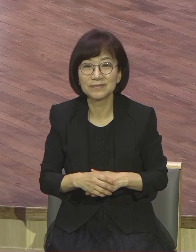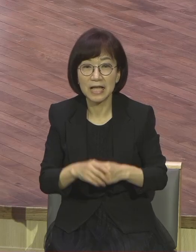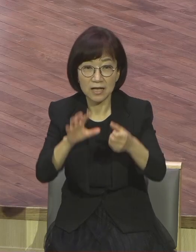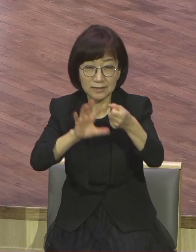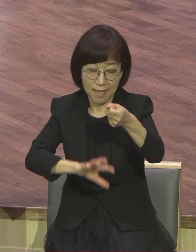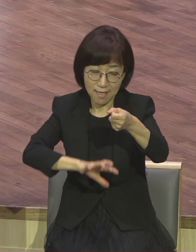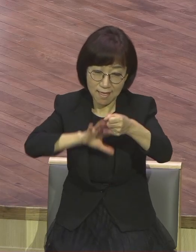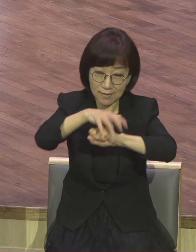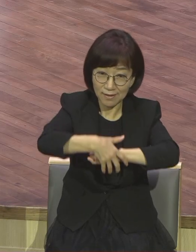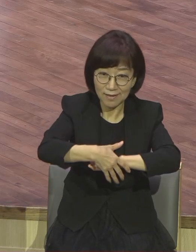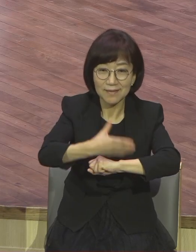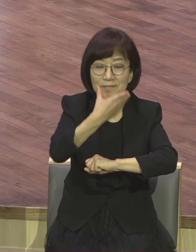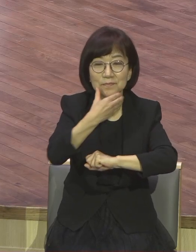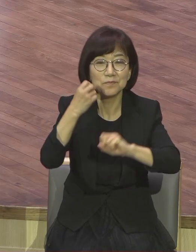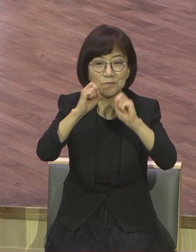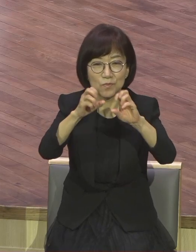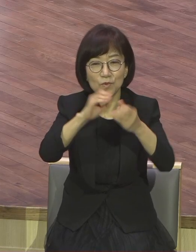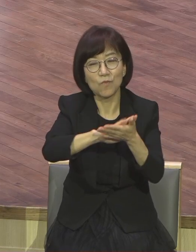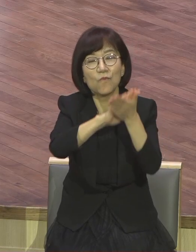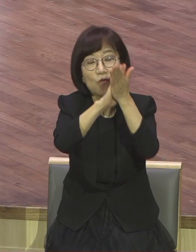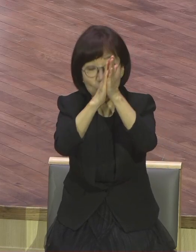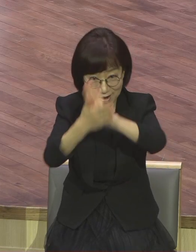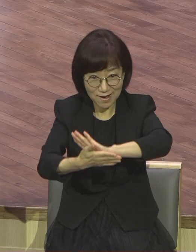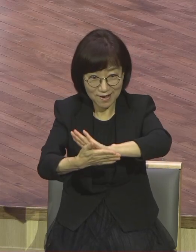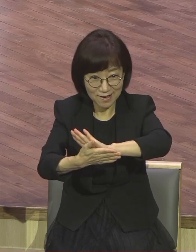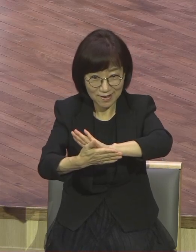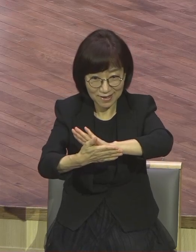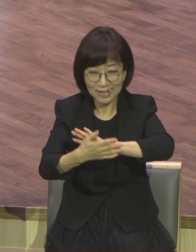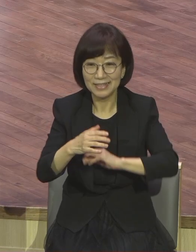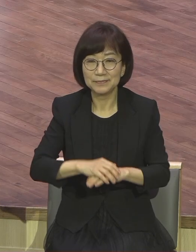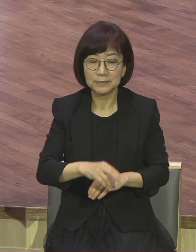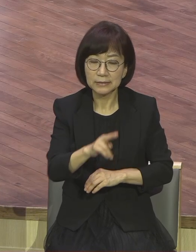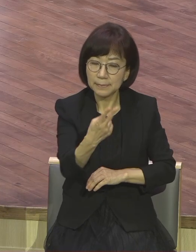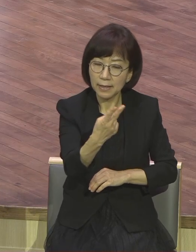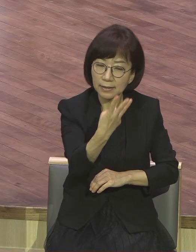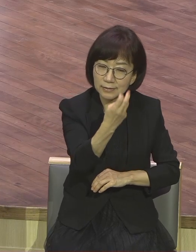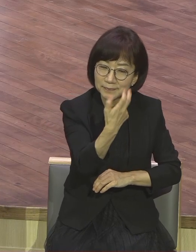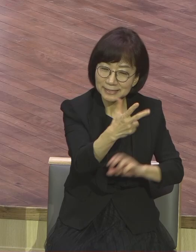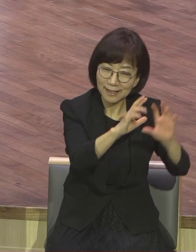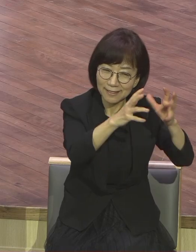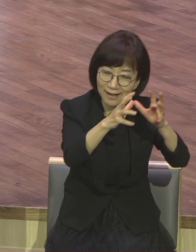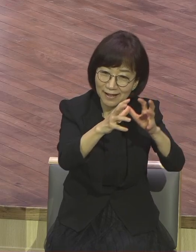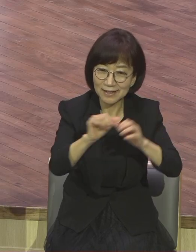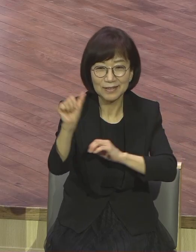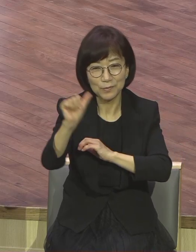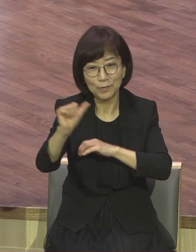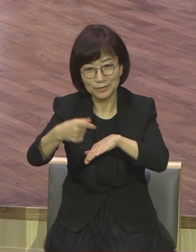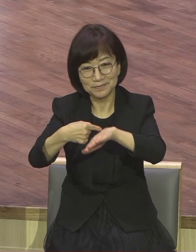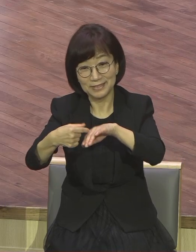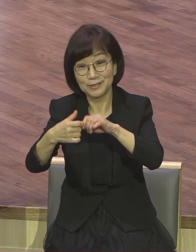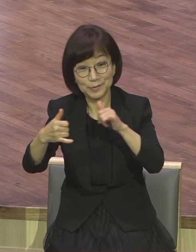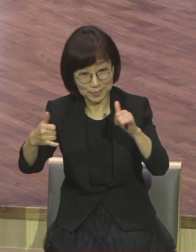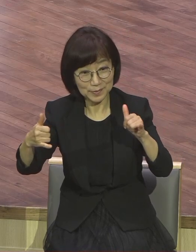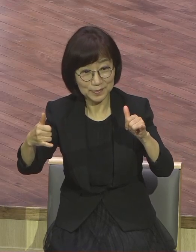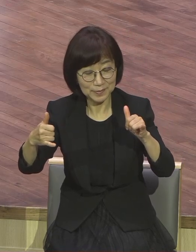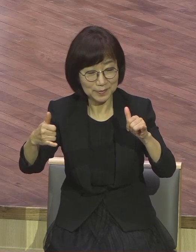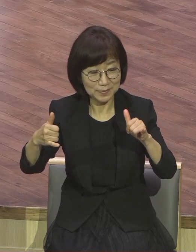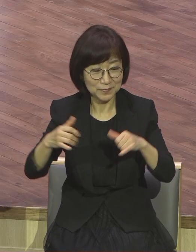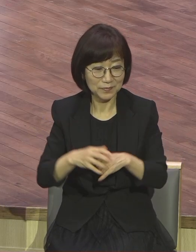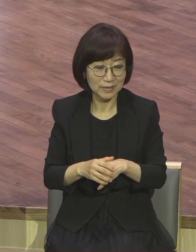개념을 더 구청한 시기입니다. 237 나라 5천 종족 천세계 237개 나라가